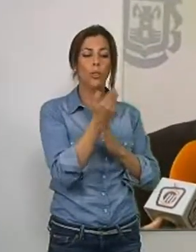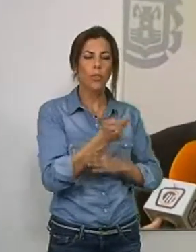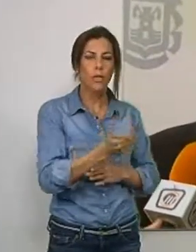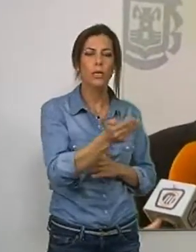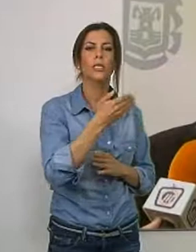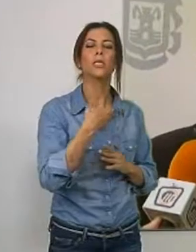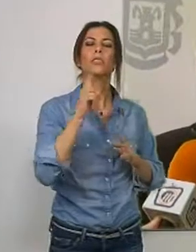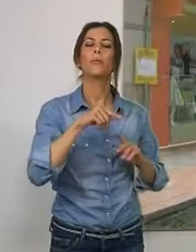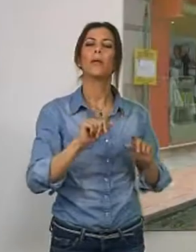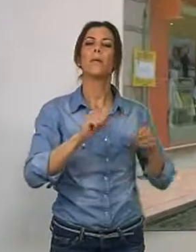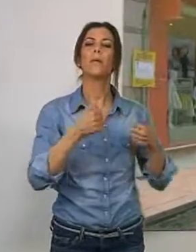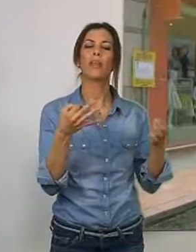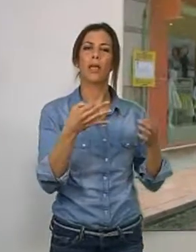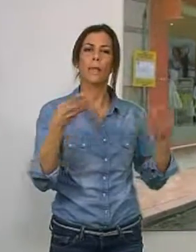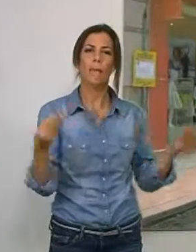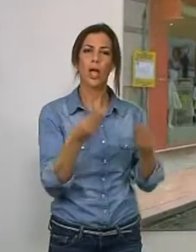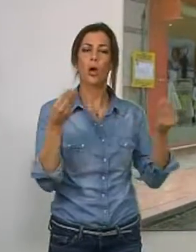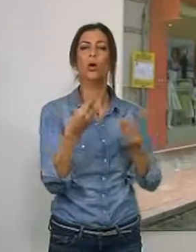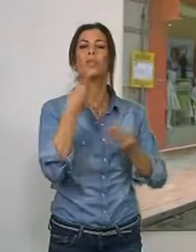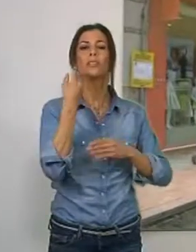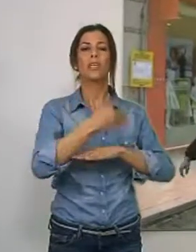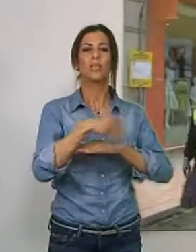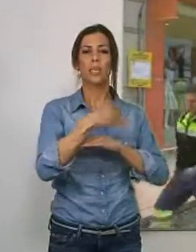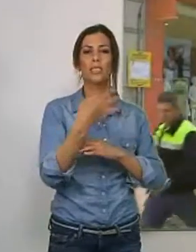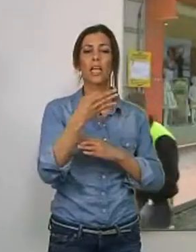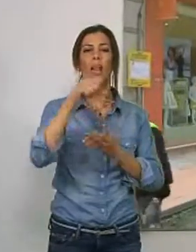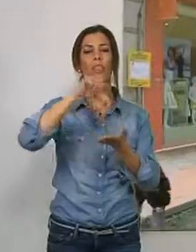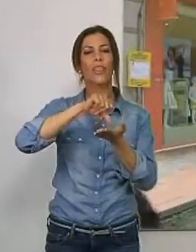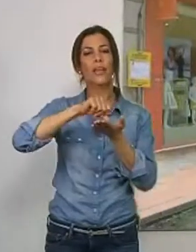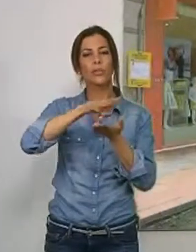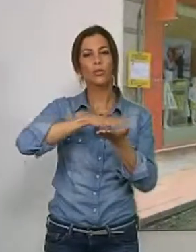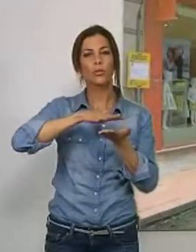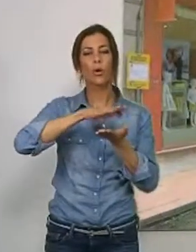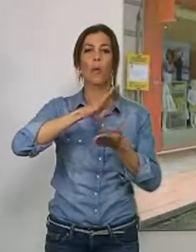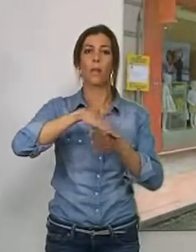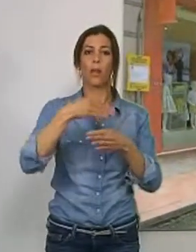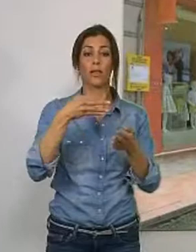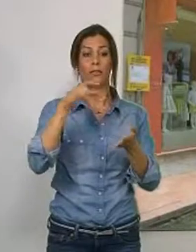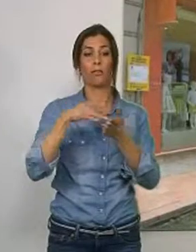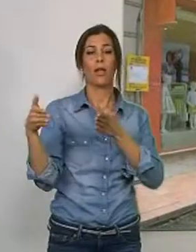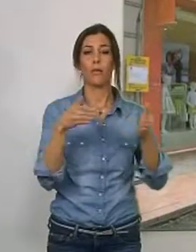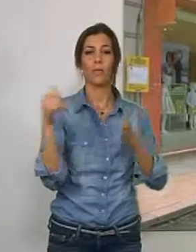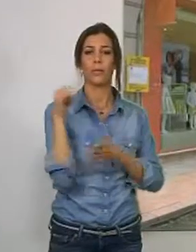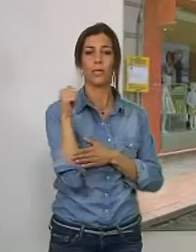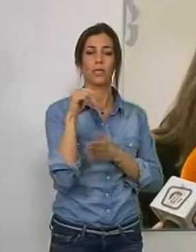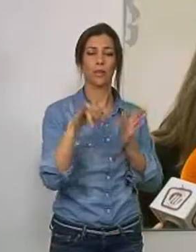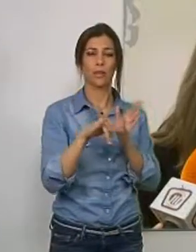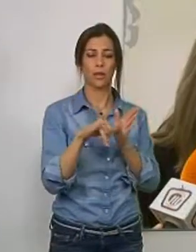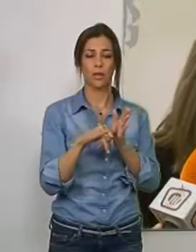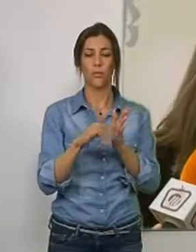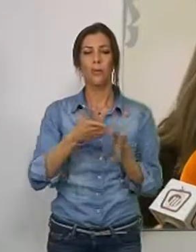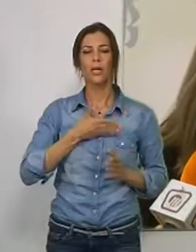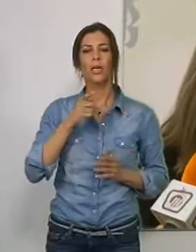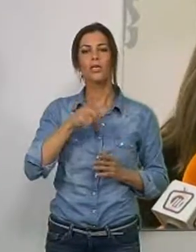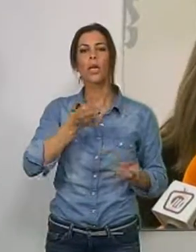se van a iniciar una serie de mejoras en las calles del centro con vistas a la Semana Santa. La